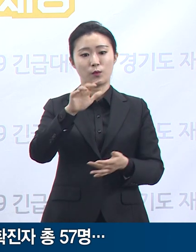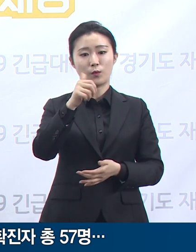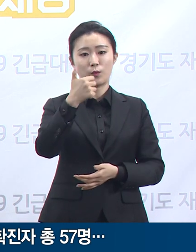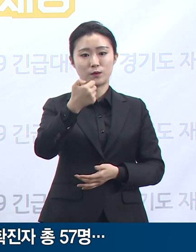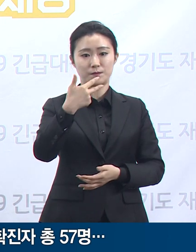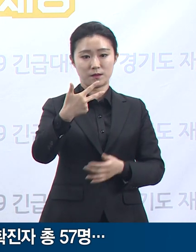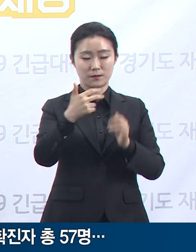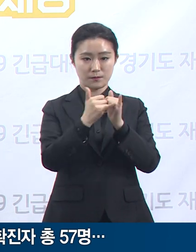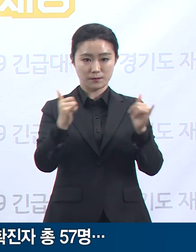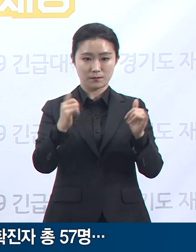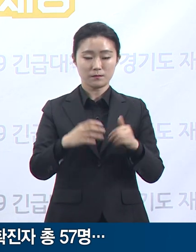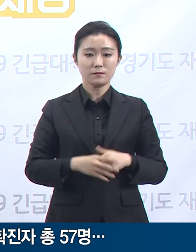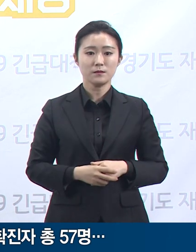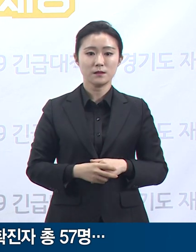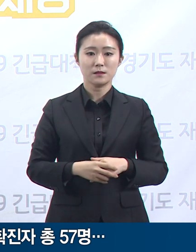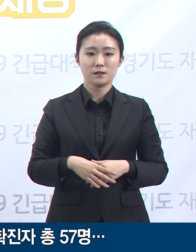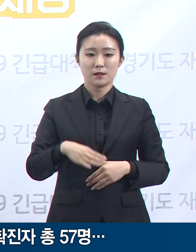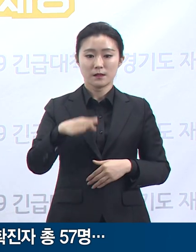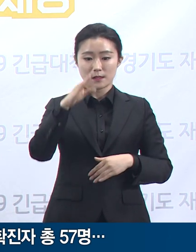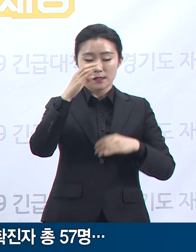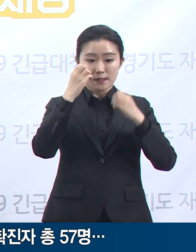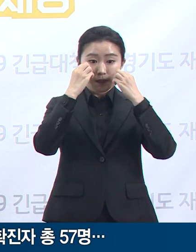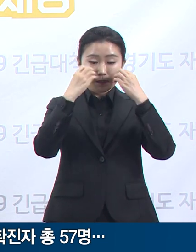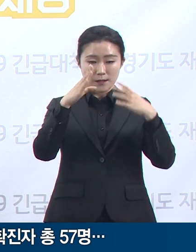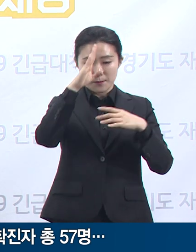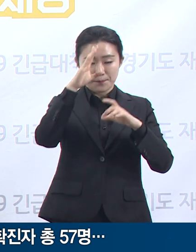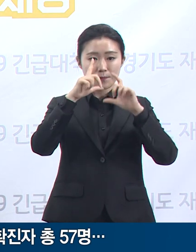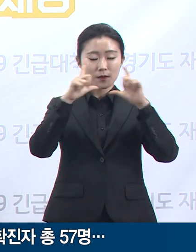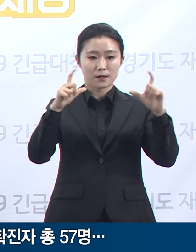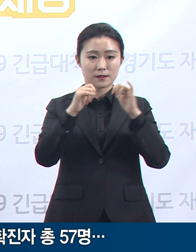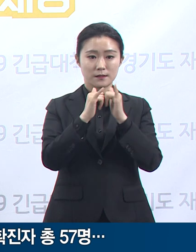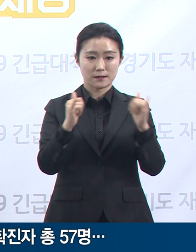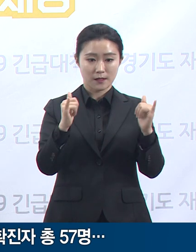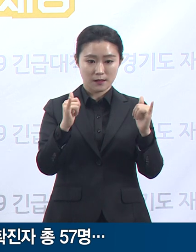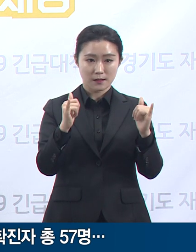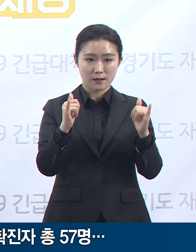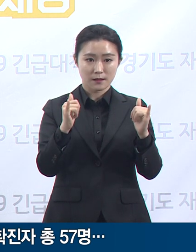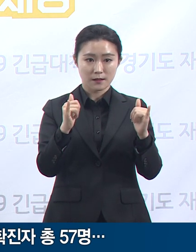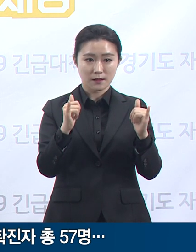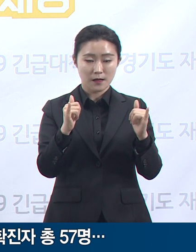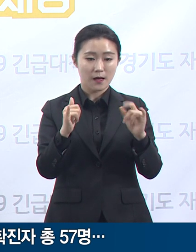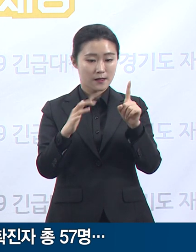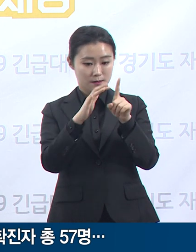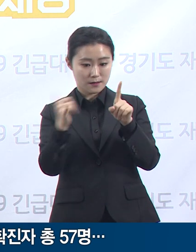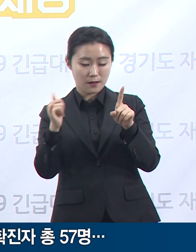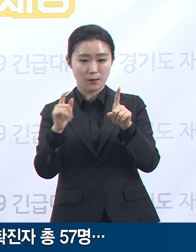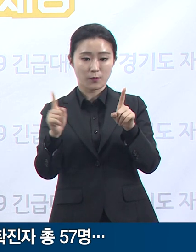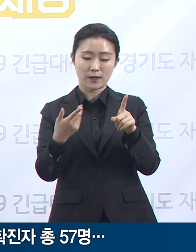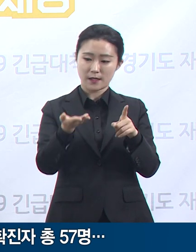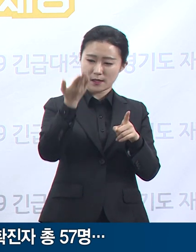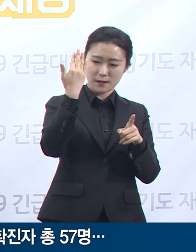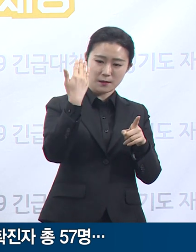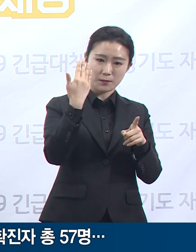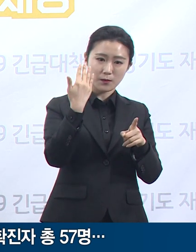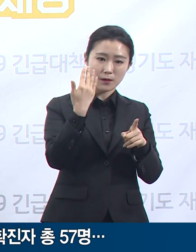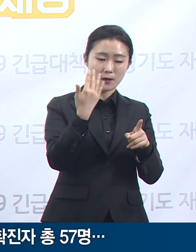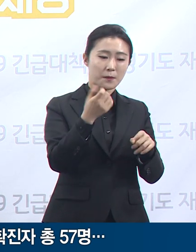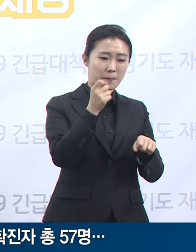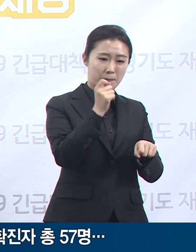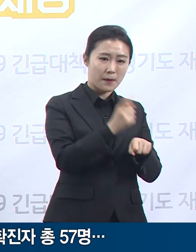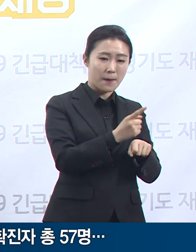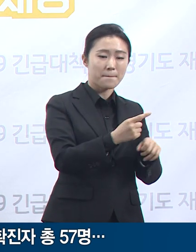확진자 중 1명은 기확진된 부천 쿠팡 물류센터 직원의 접촉자로 지난달 5월 27일부터 자가격리